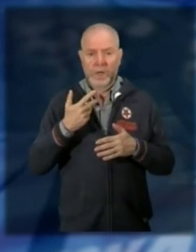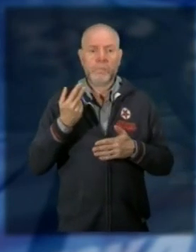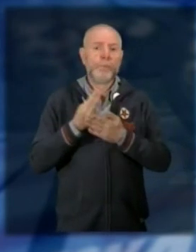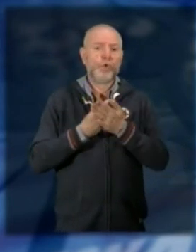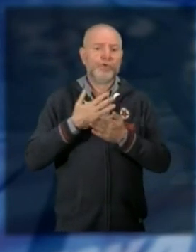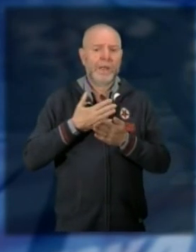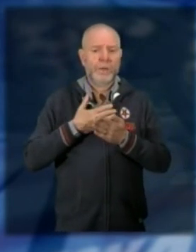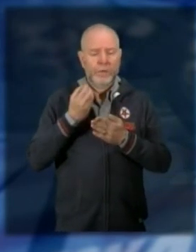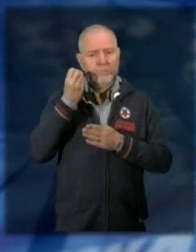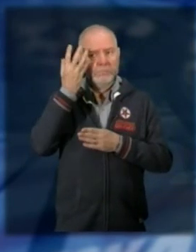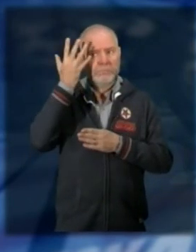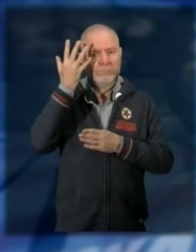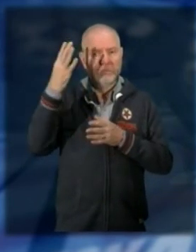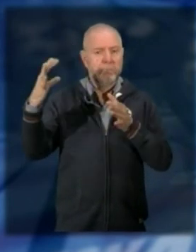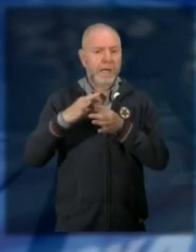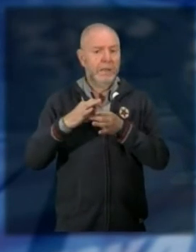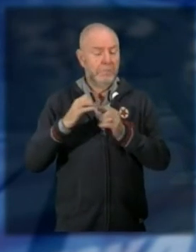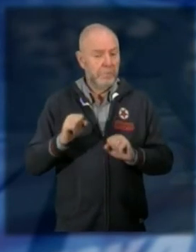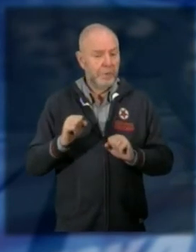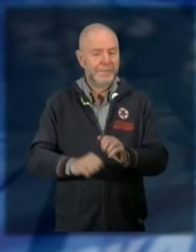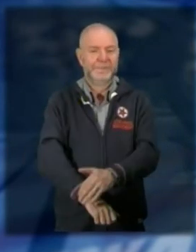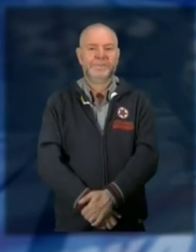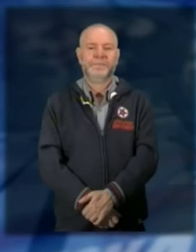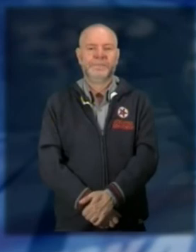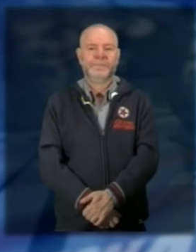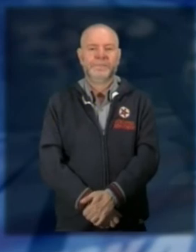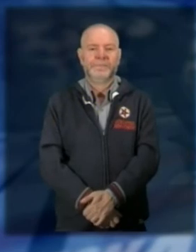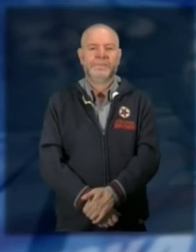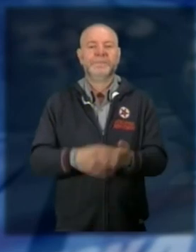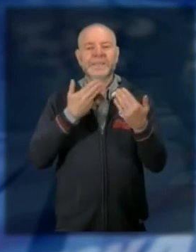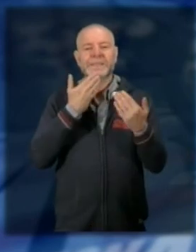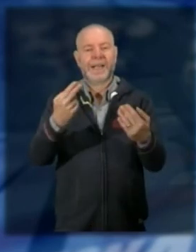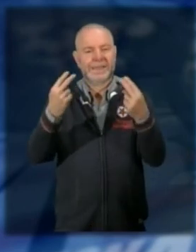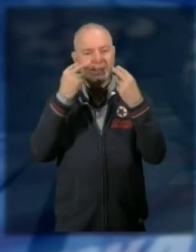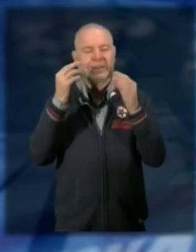progetti che abbiamo in mente grazie a tutti